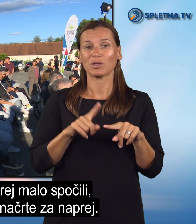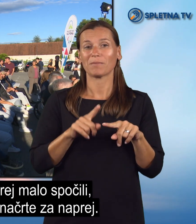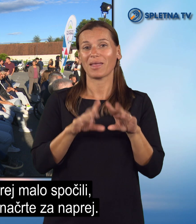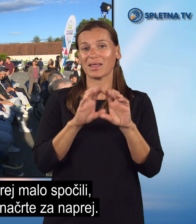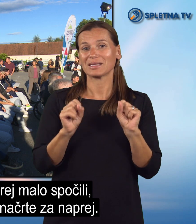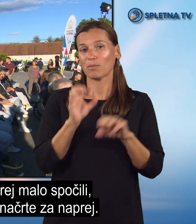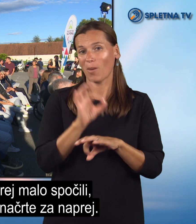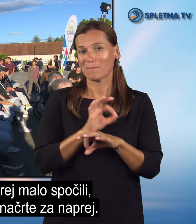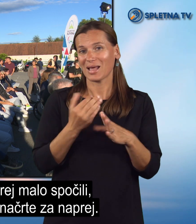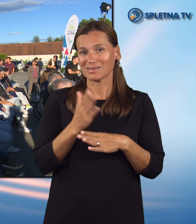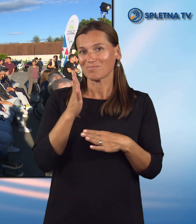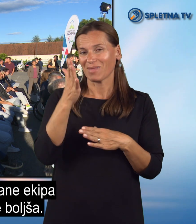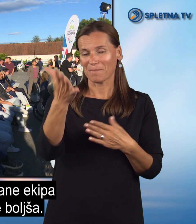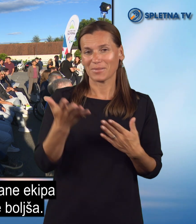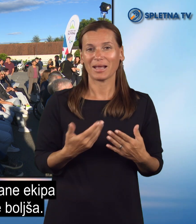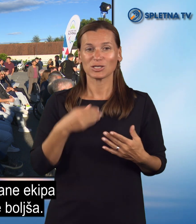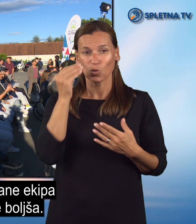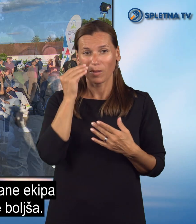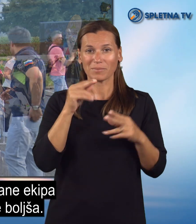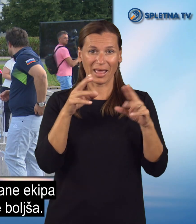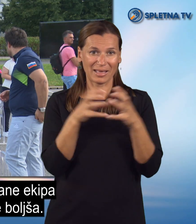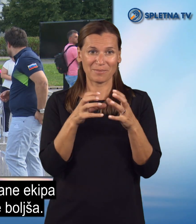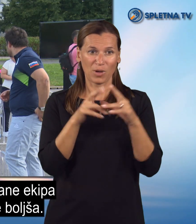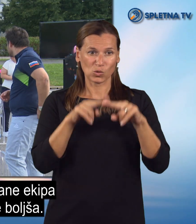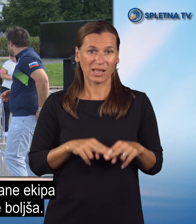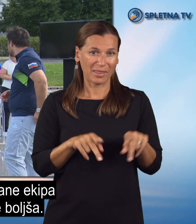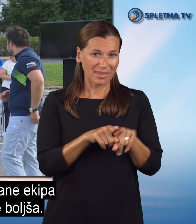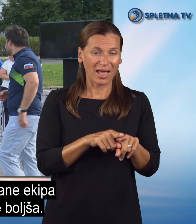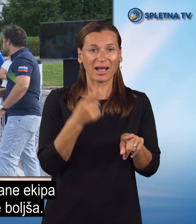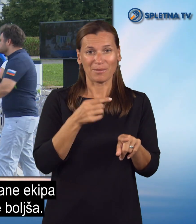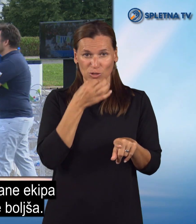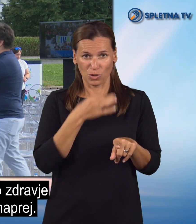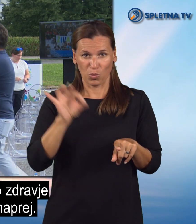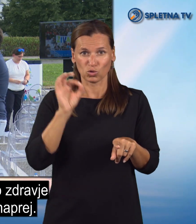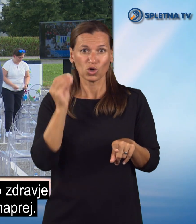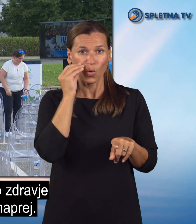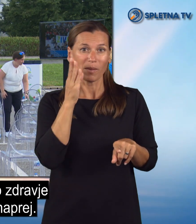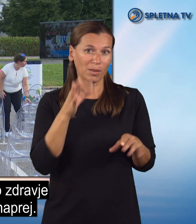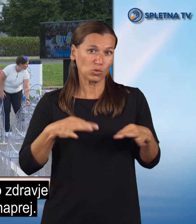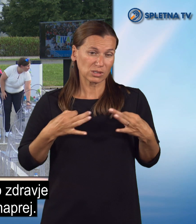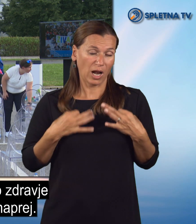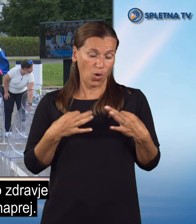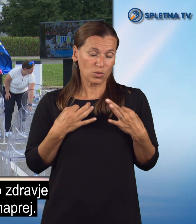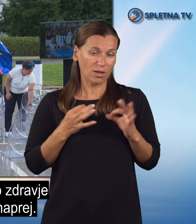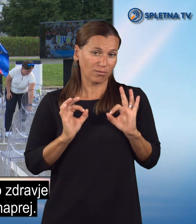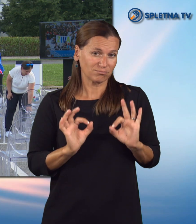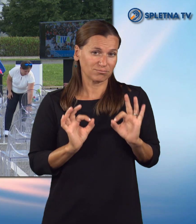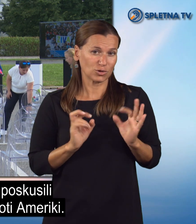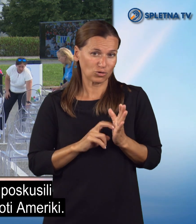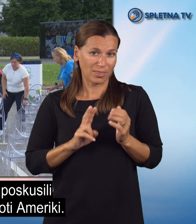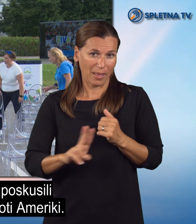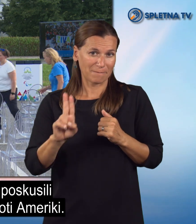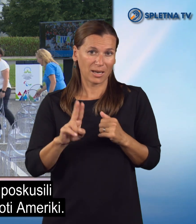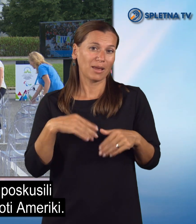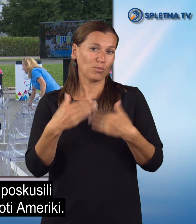bomo pa naredili plane za naprej. Upam, da ostane ekipa enaka ali pa še boljša, upam, da bo zdravje služilo še naprej. in